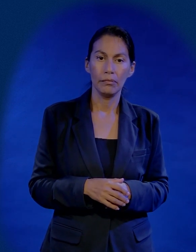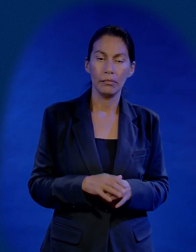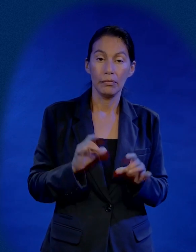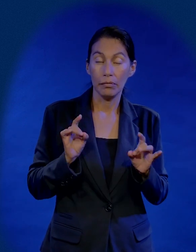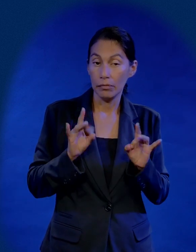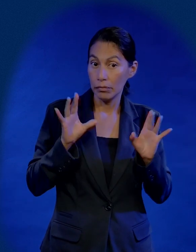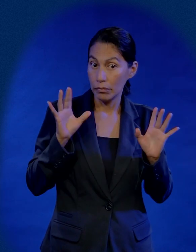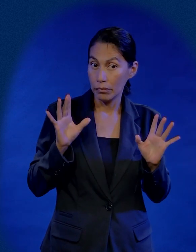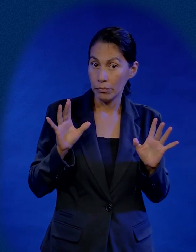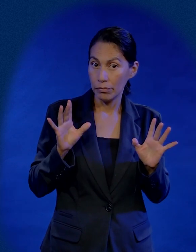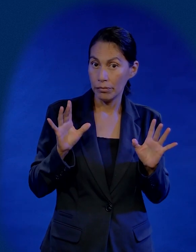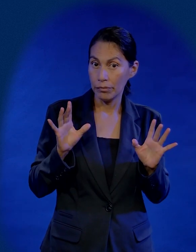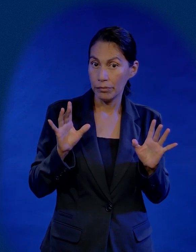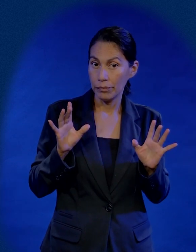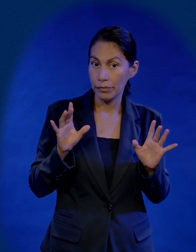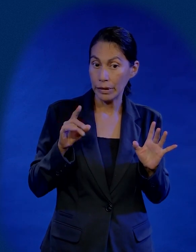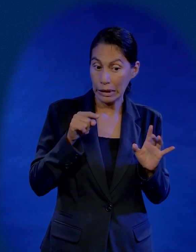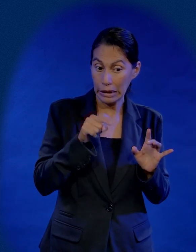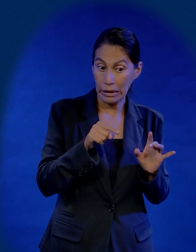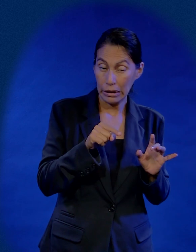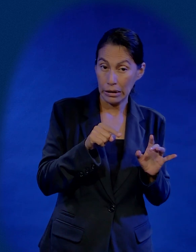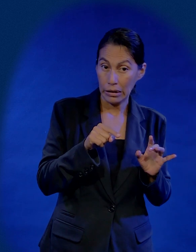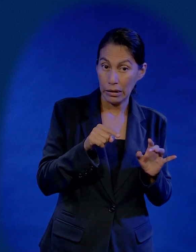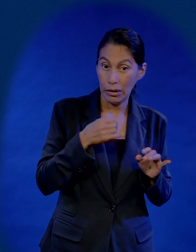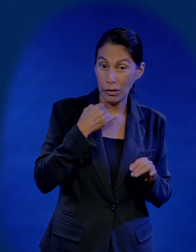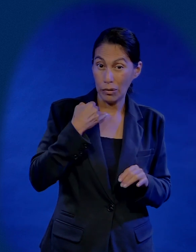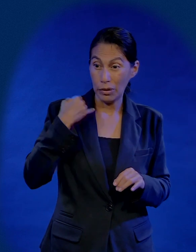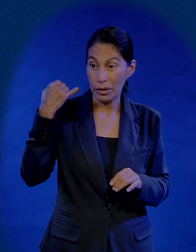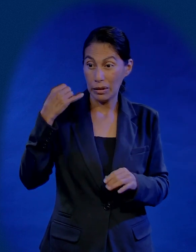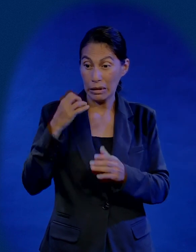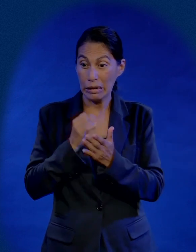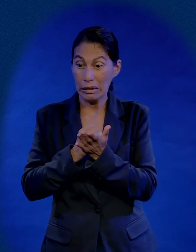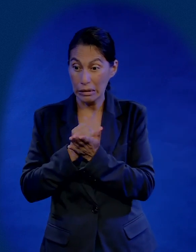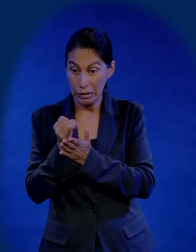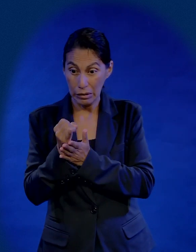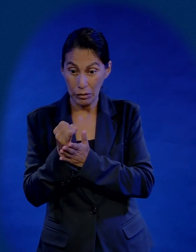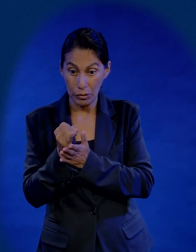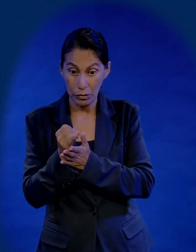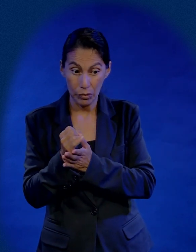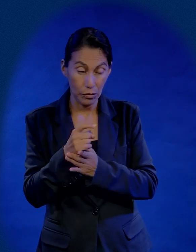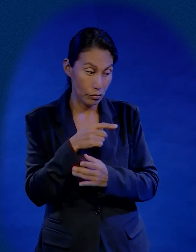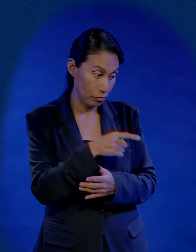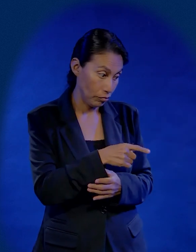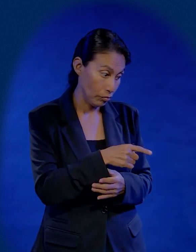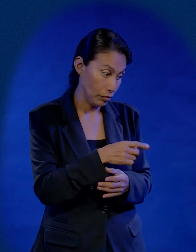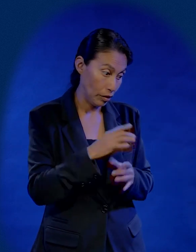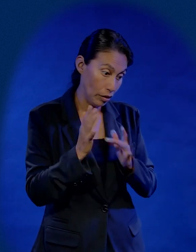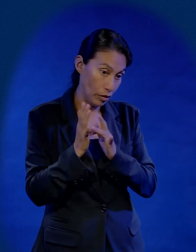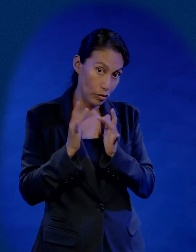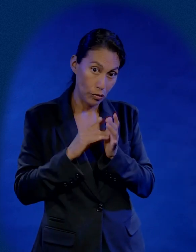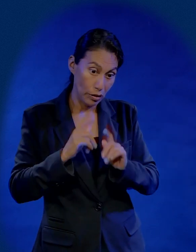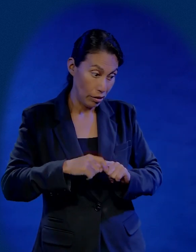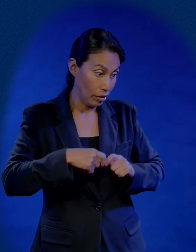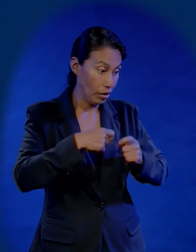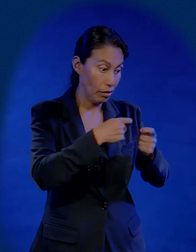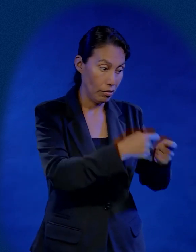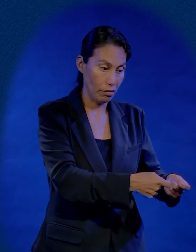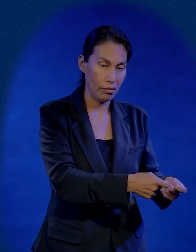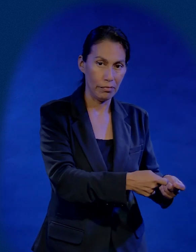vez que Judas se comprometió a entregar a Jesús, la Biblia dice que él tenía en su